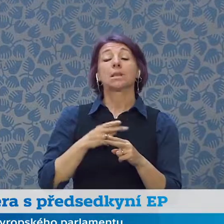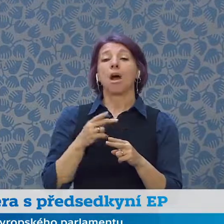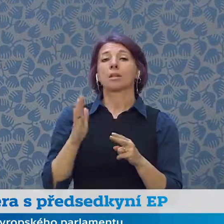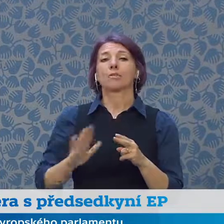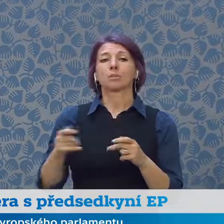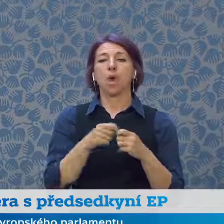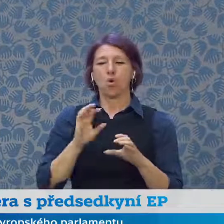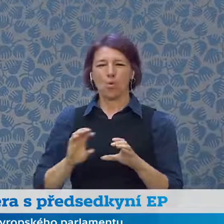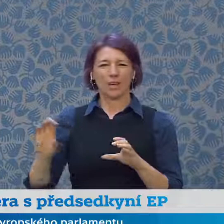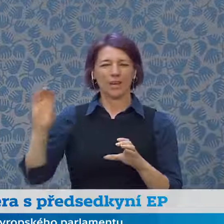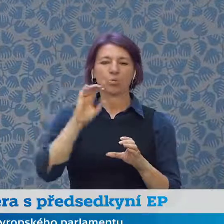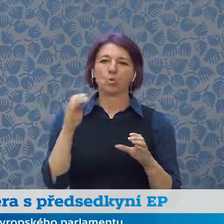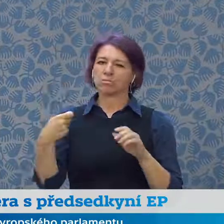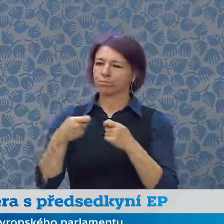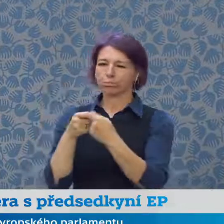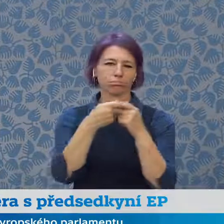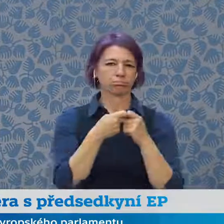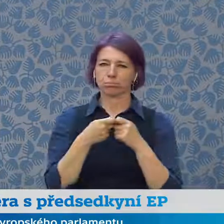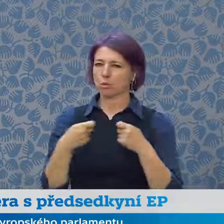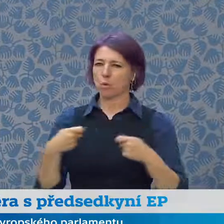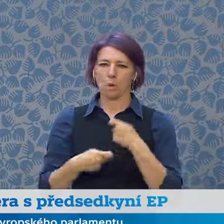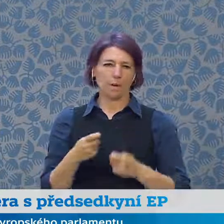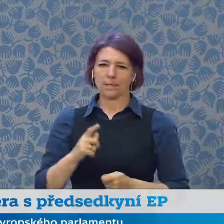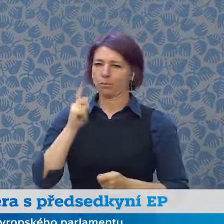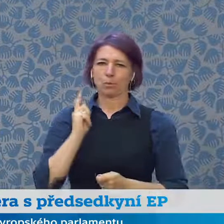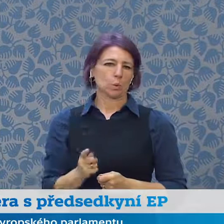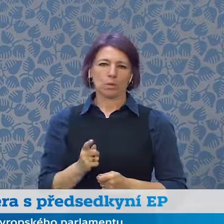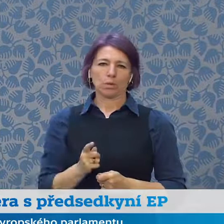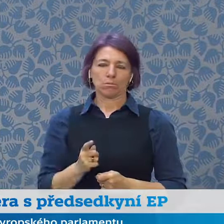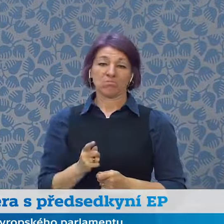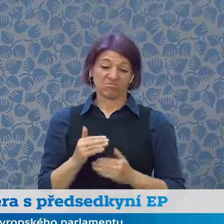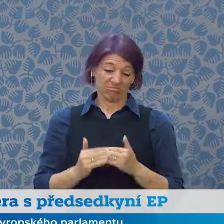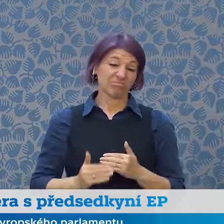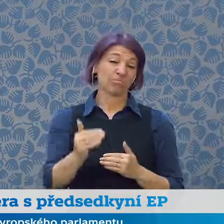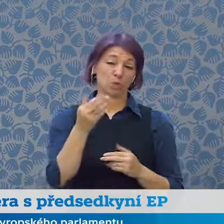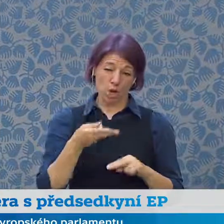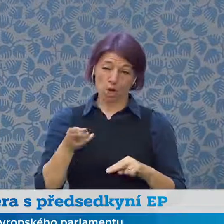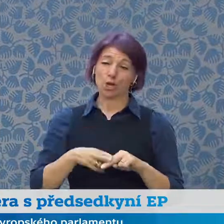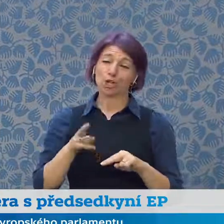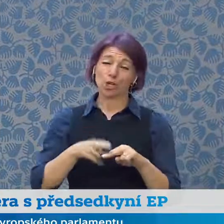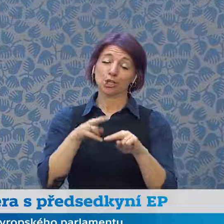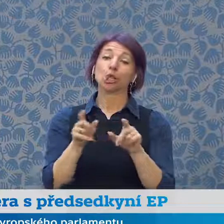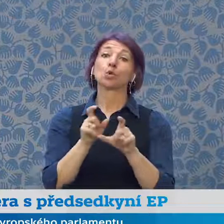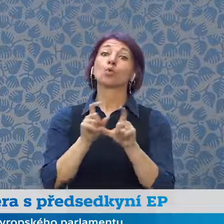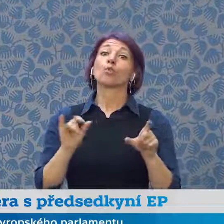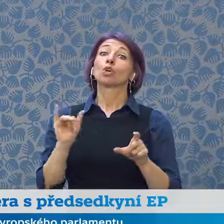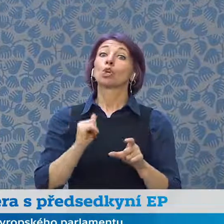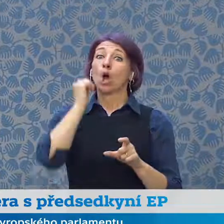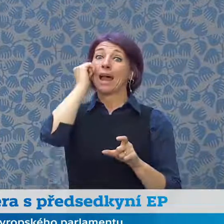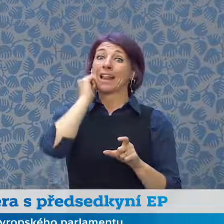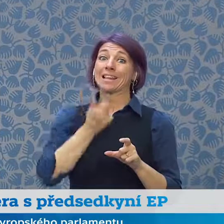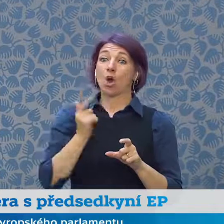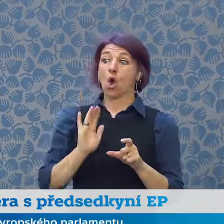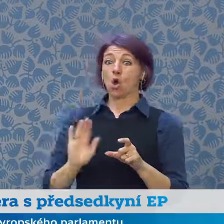jednotní, věnovali se tomu jednotně. Bude to horší a horší, protože naši občané zaprvé